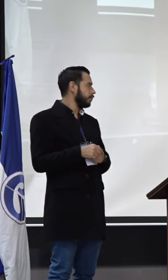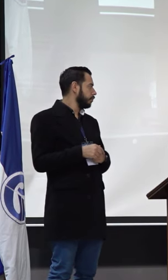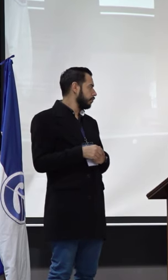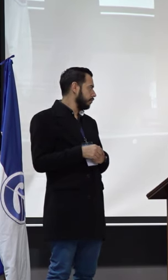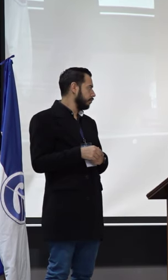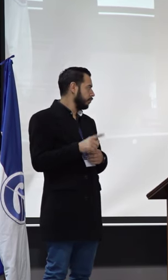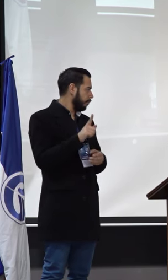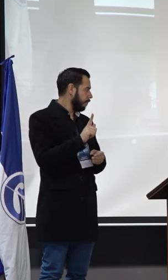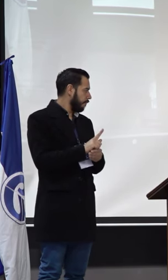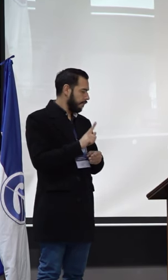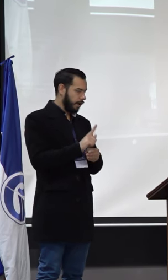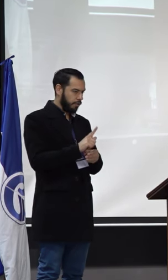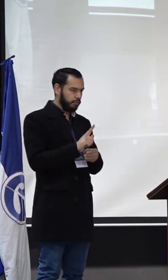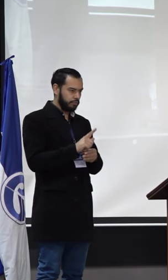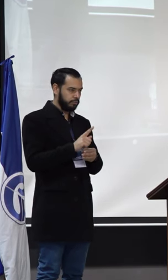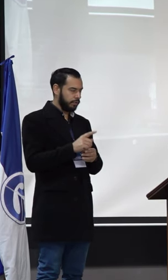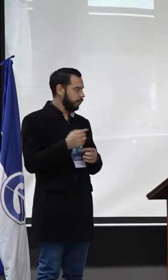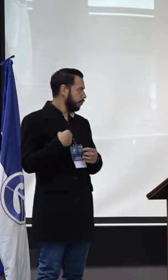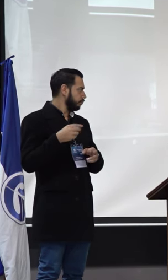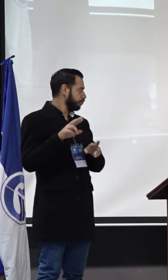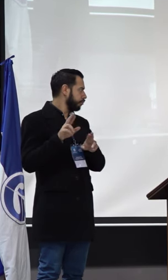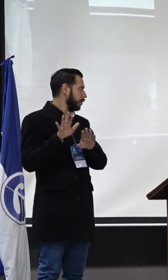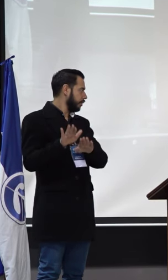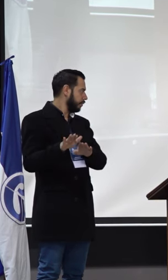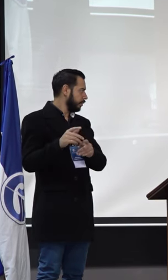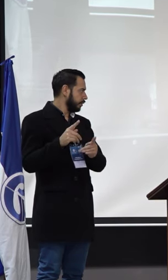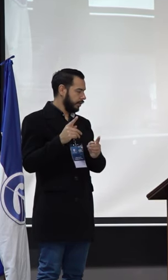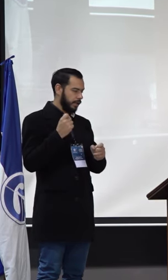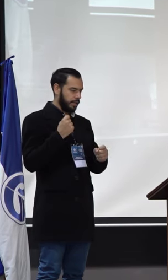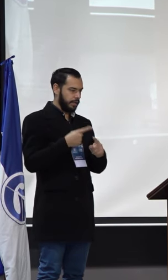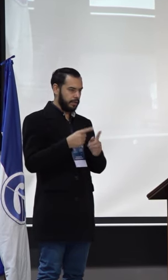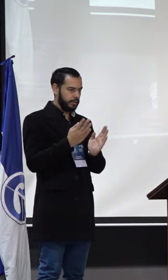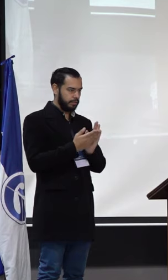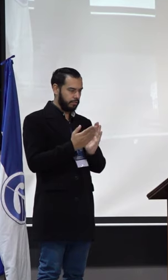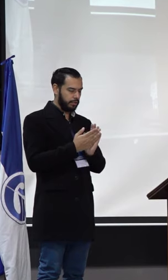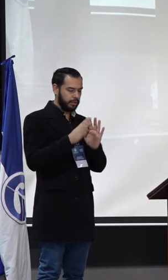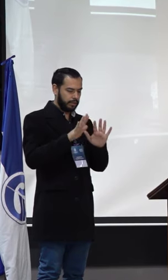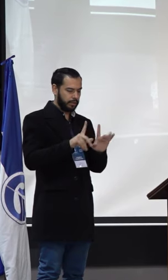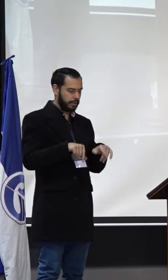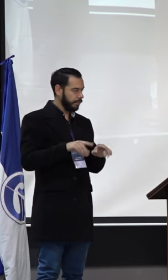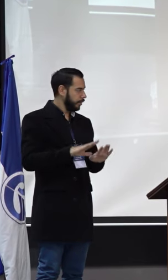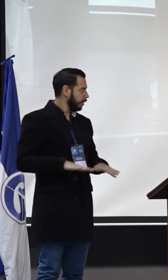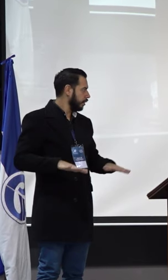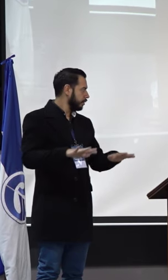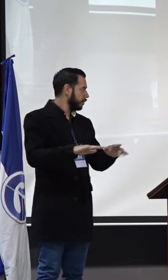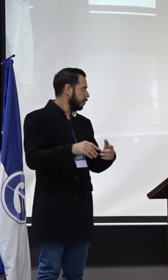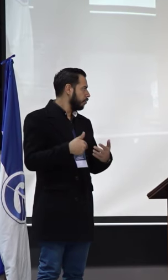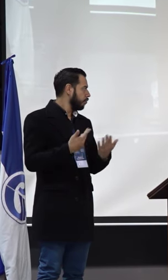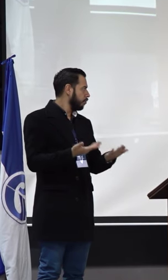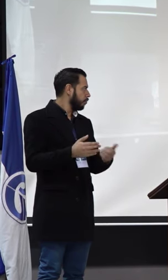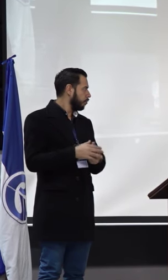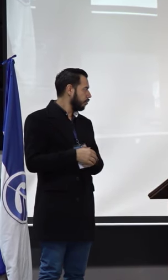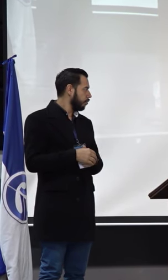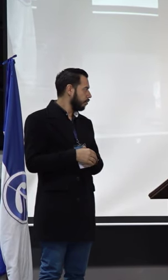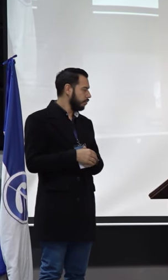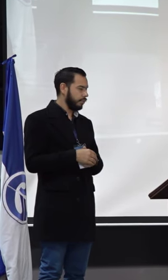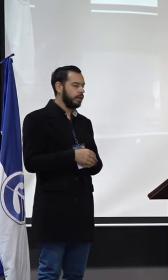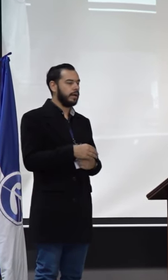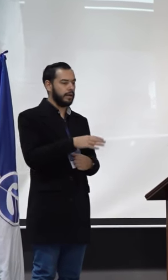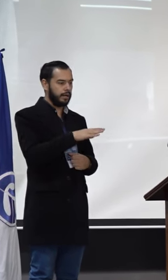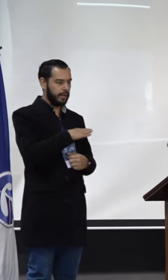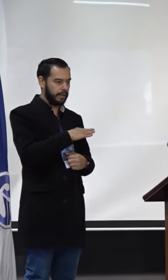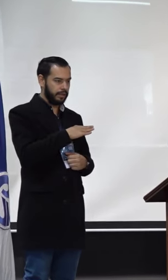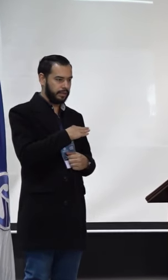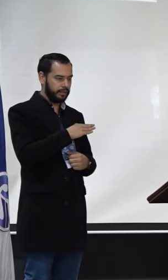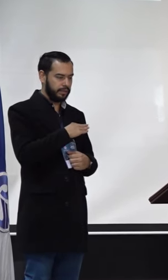como representante de egresados. También he participado en escenarios como la alcaldía local de